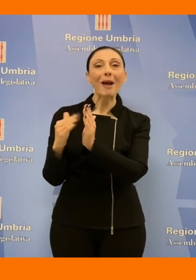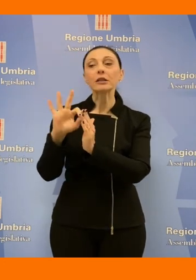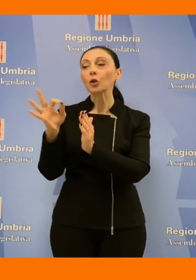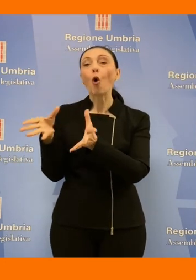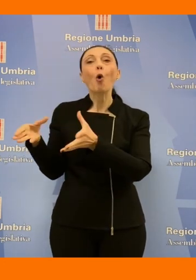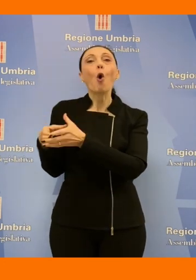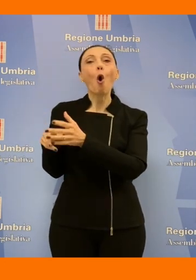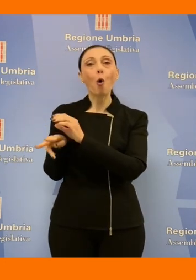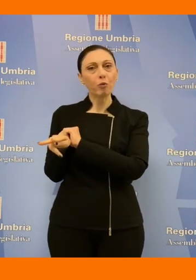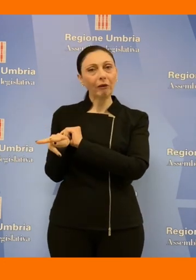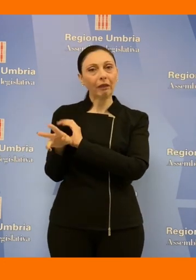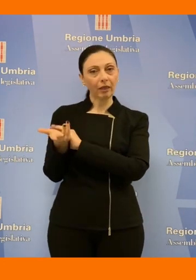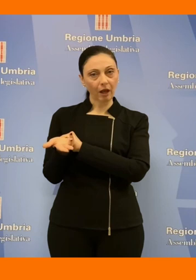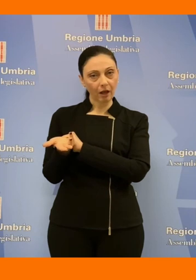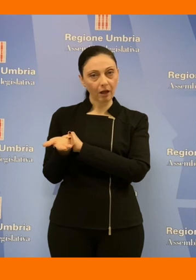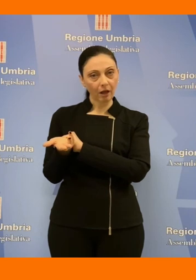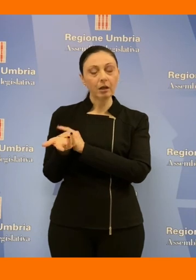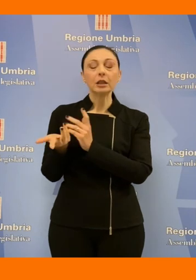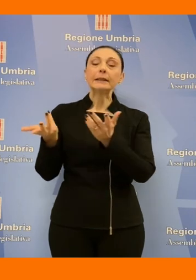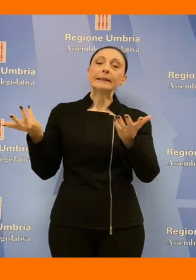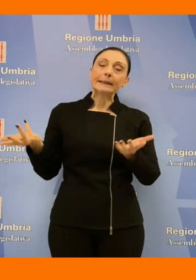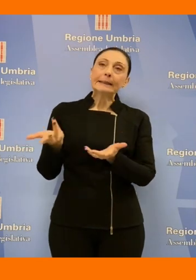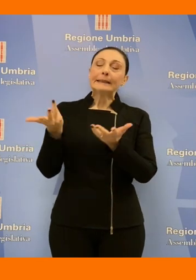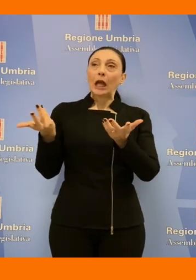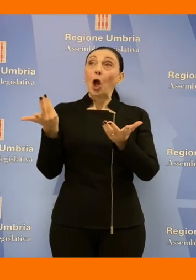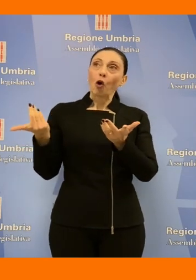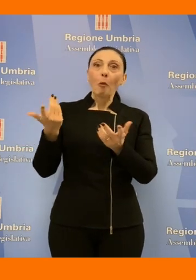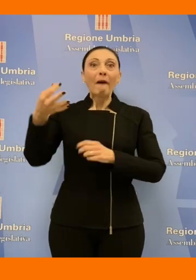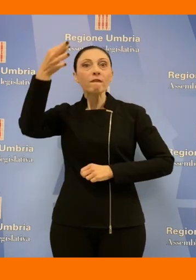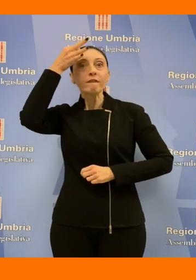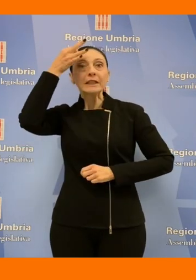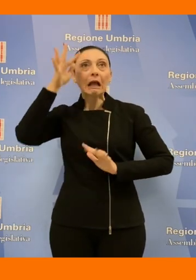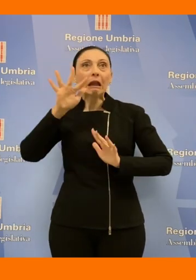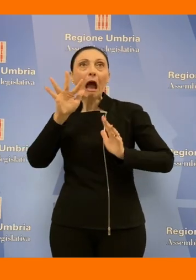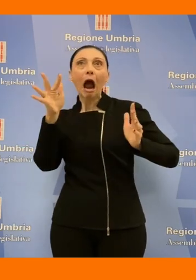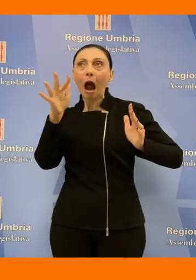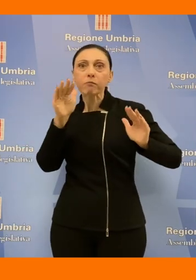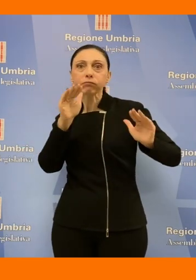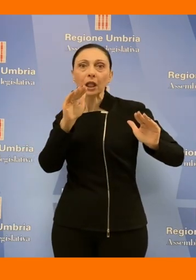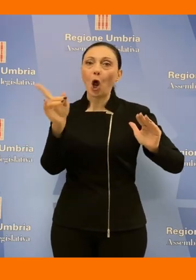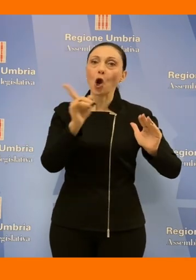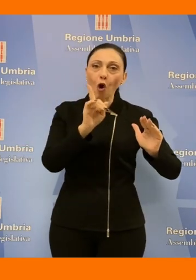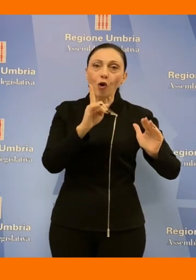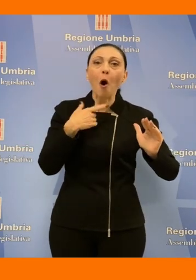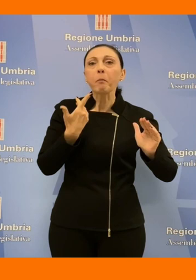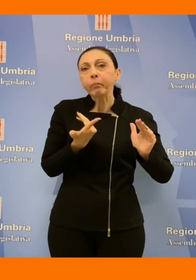comunità che non da diciamo estremisti ambientalisti ma da multi utility anche del centro Italia viene